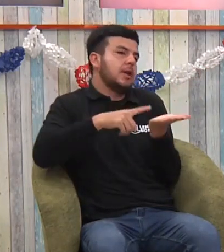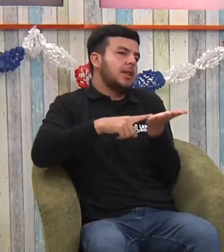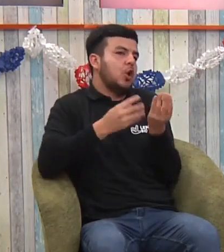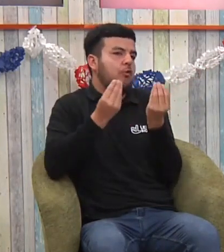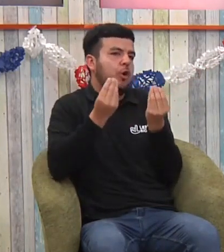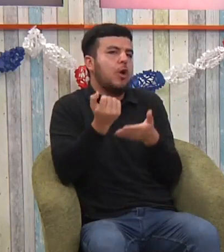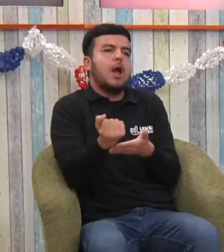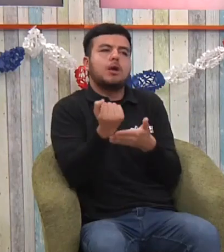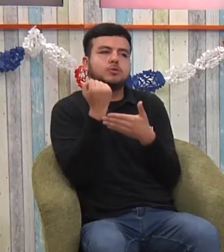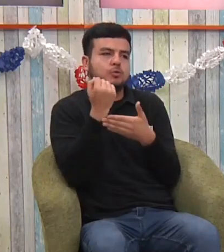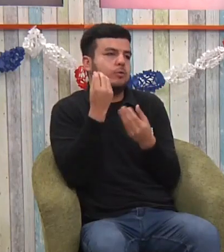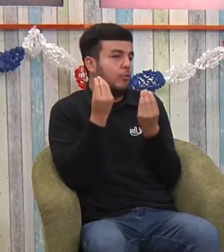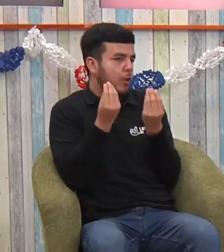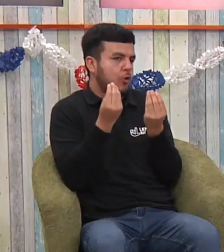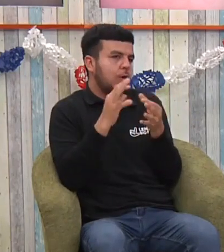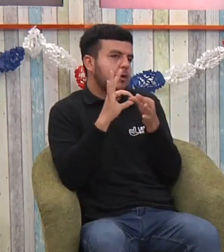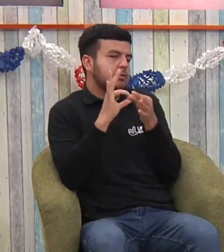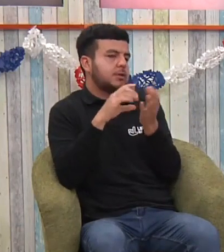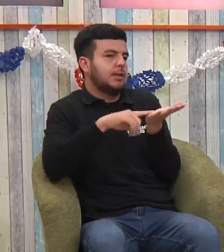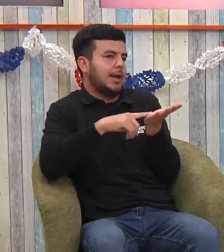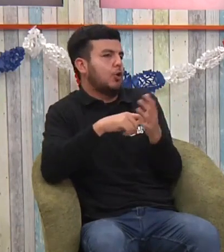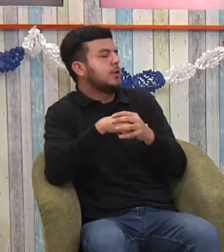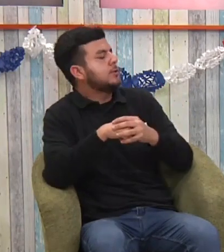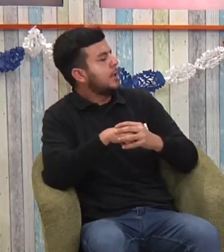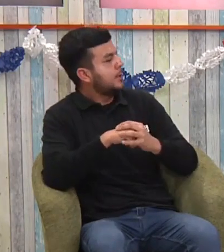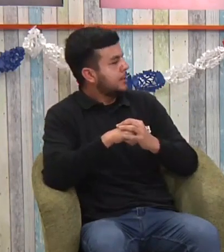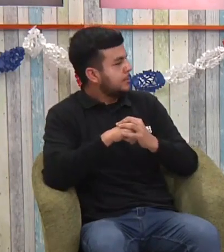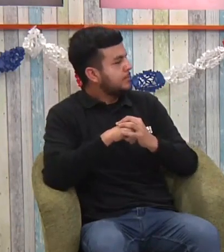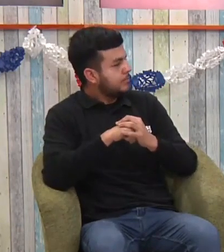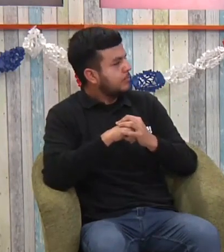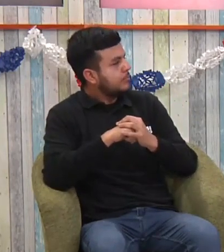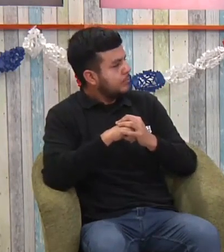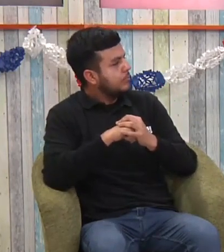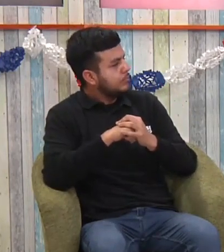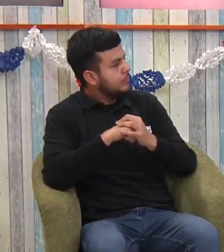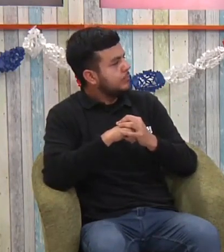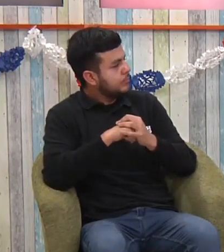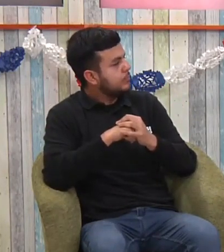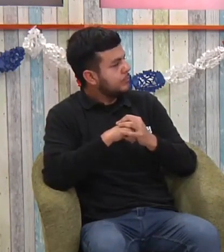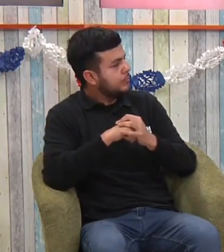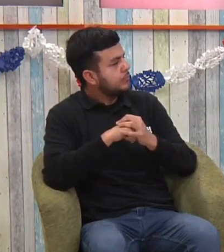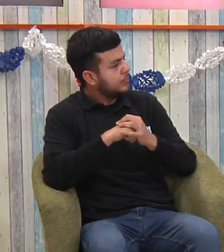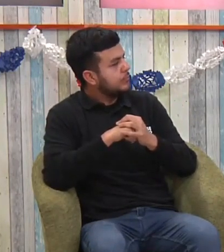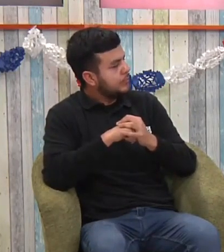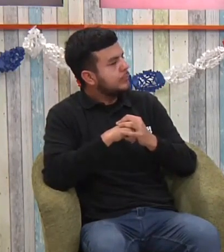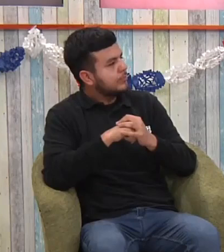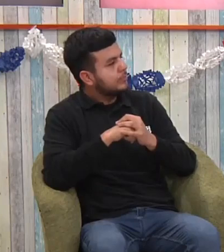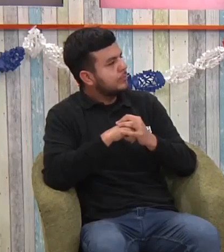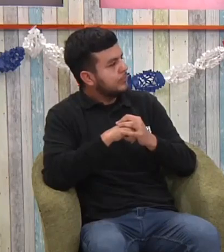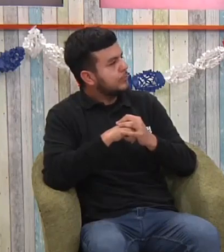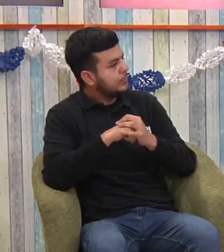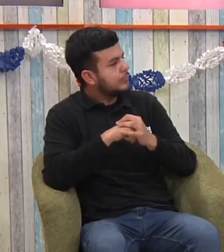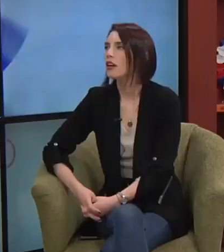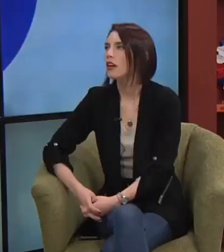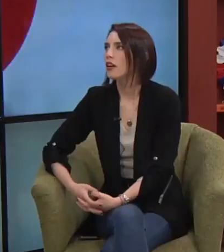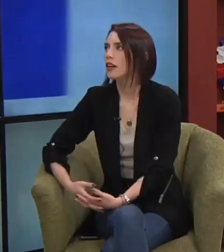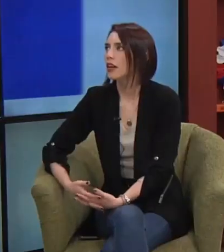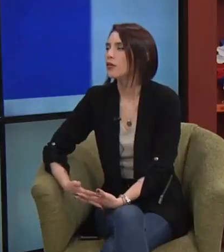la cultura, la historia, también se pueden guardar esos registros y la tecnología ha permitido eso finalmente hoy día. Sí, claro. Yo creo que es un